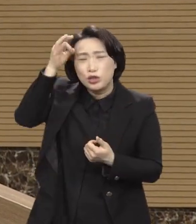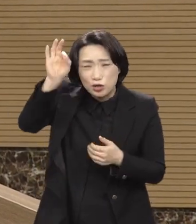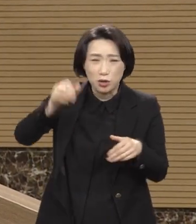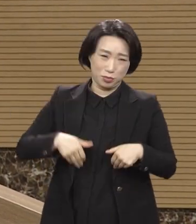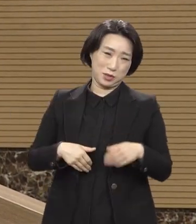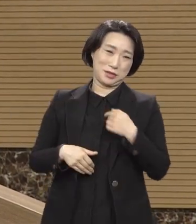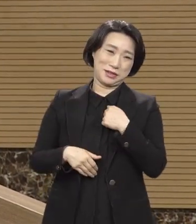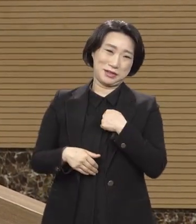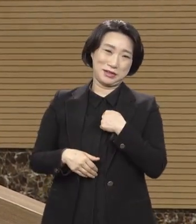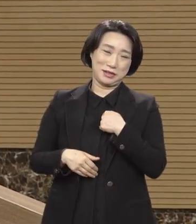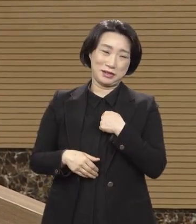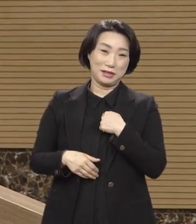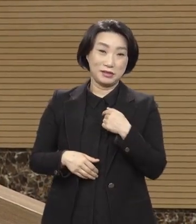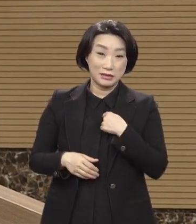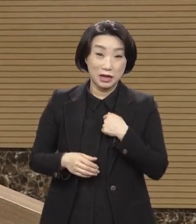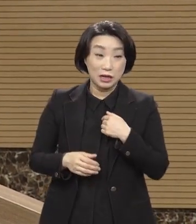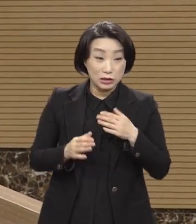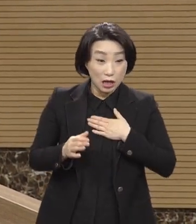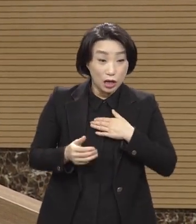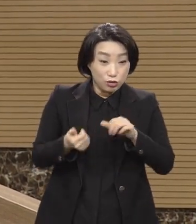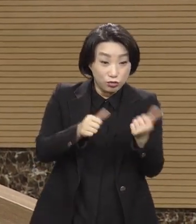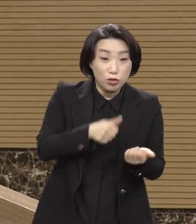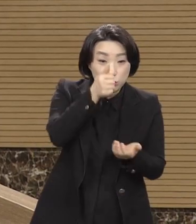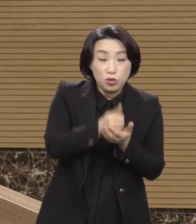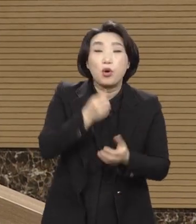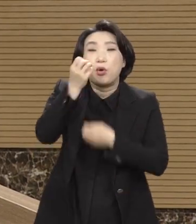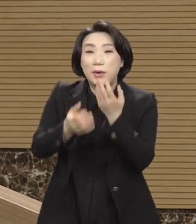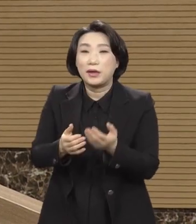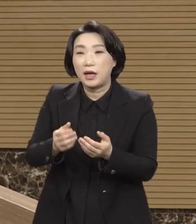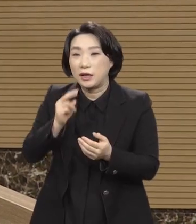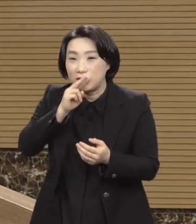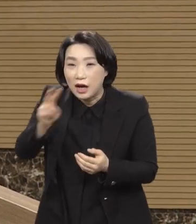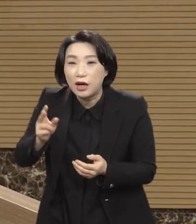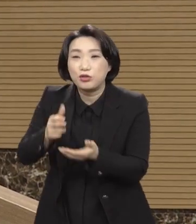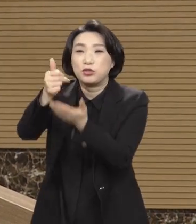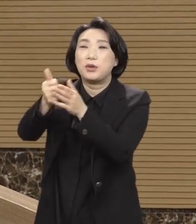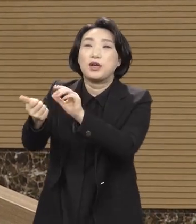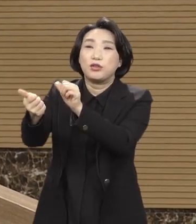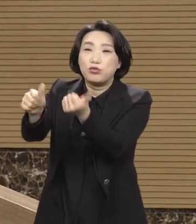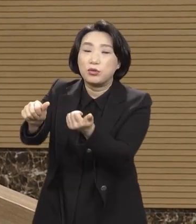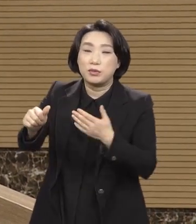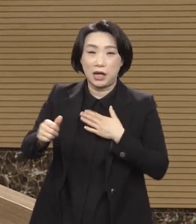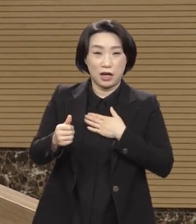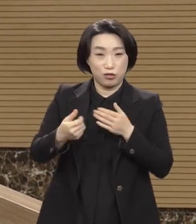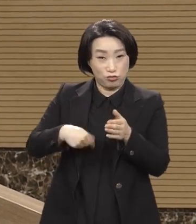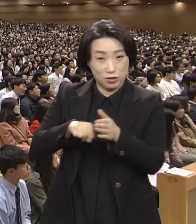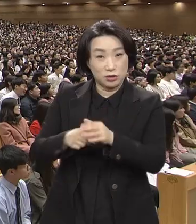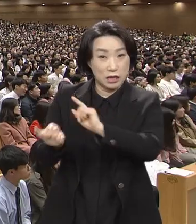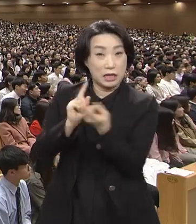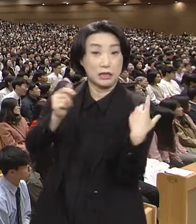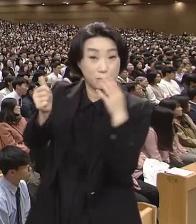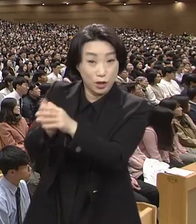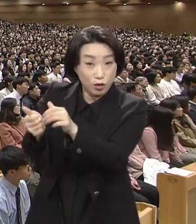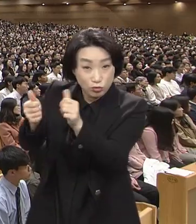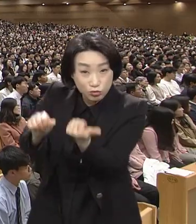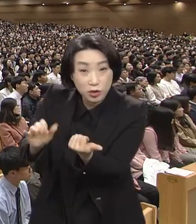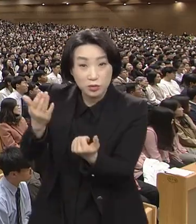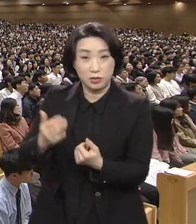내가 죽어야 할 죄를 내놔야 그 죽으심이 너를 위해 죽으심이 된다 아멘 세상에 이런